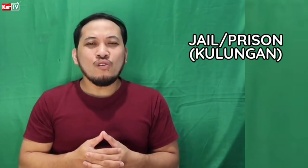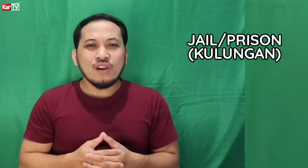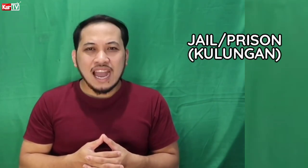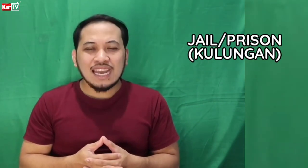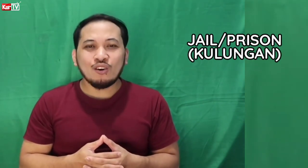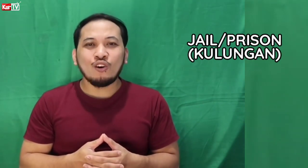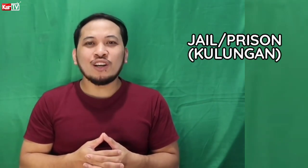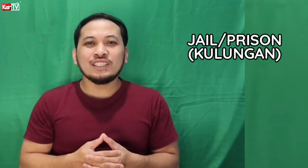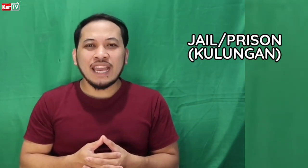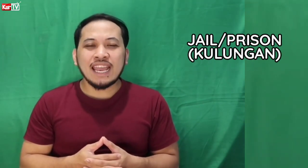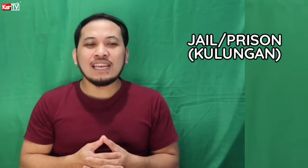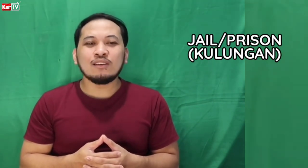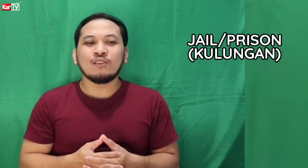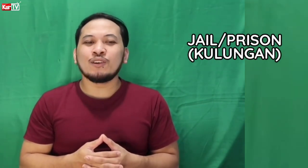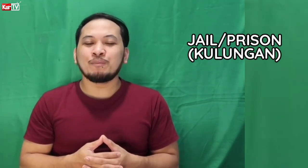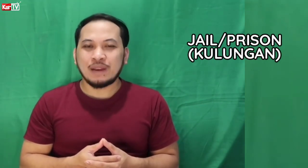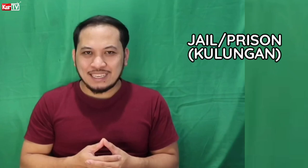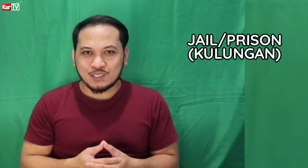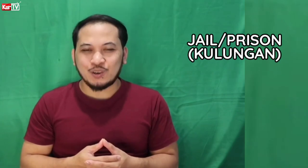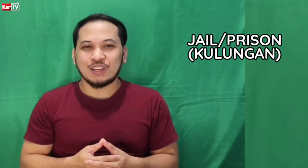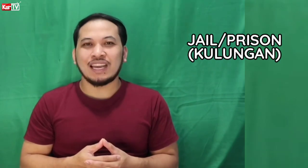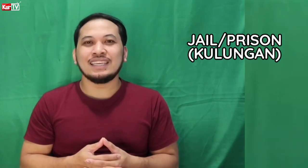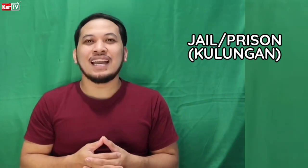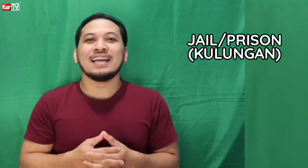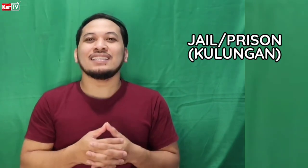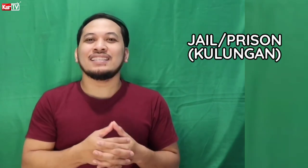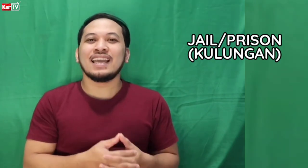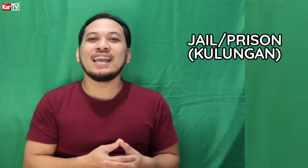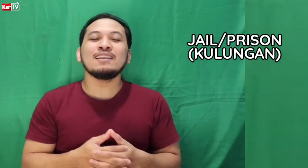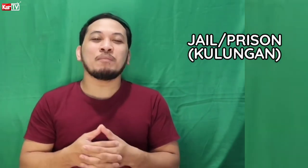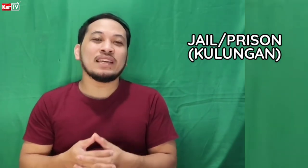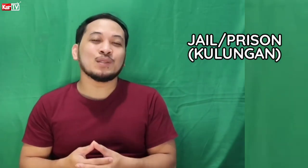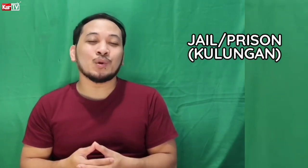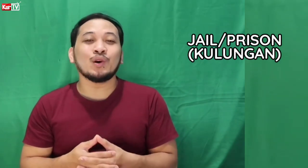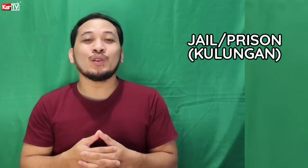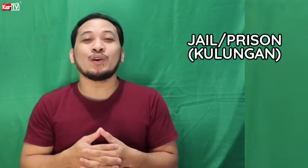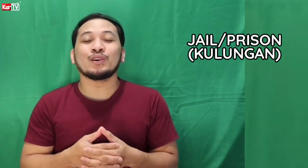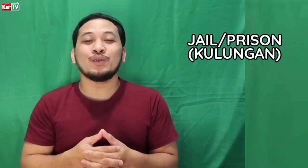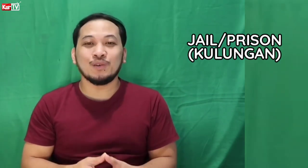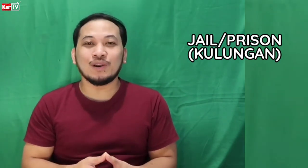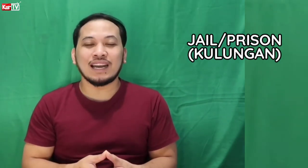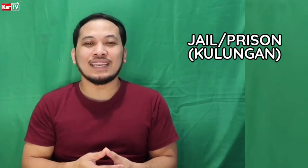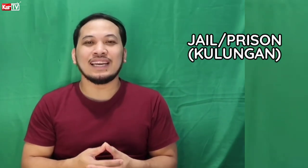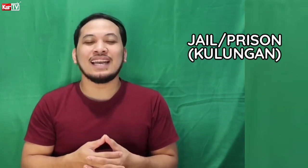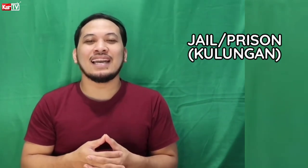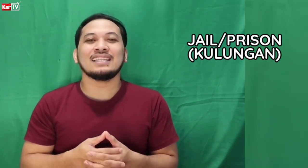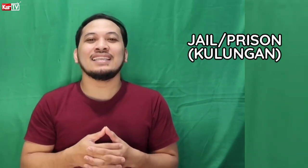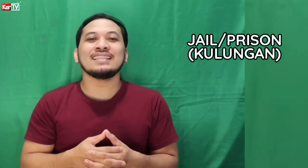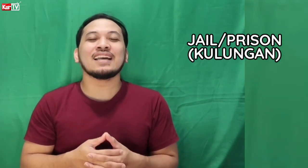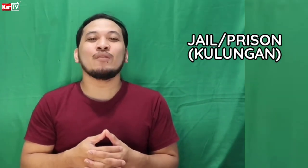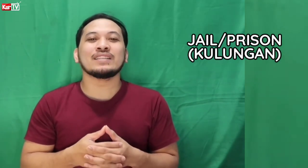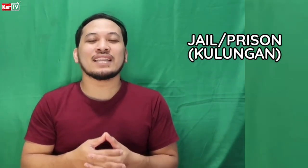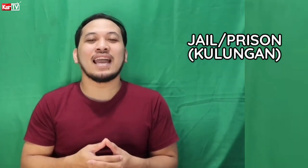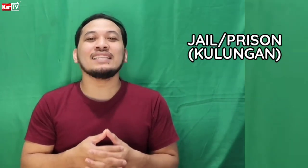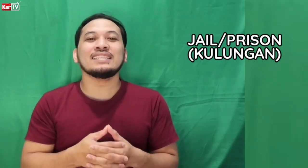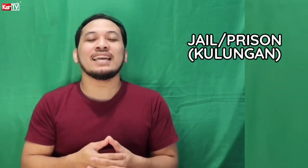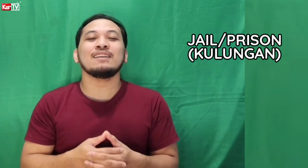kulungan or jail or prison. Ayan. Jail, prison, or kulungan. Ayan. This is how we sign jail,